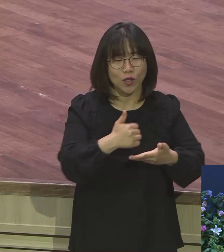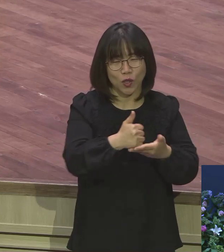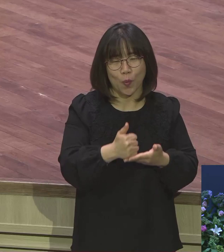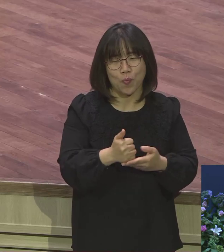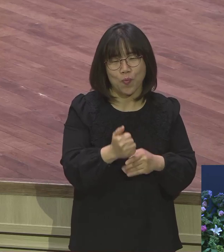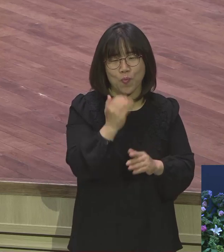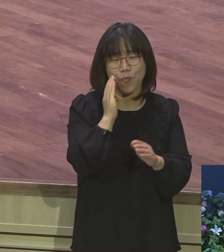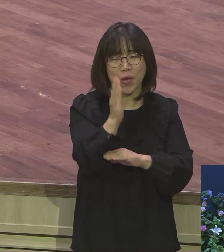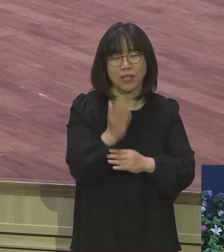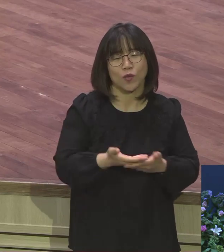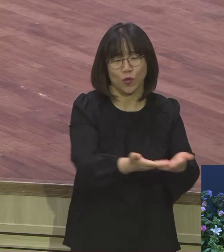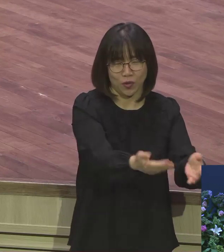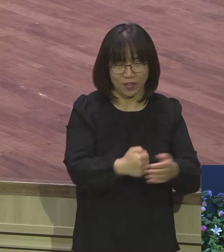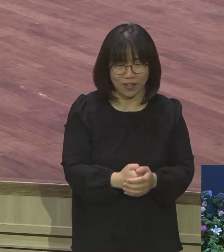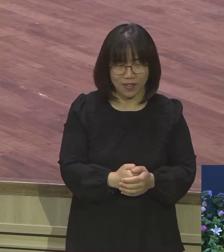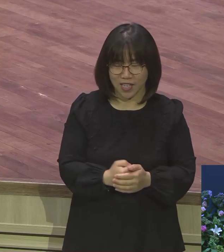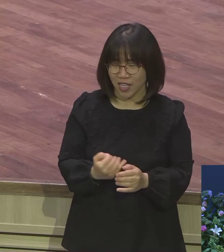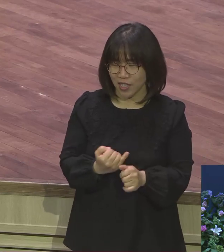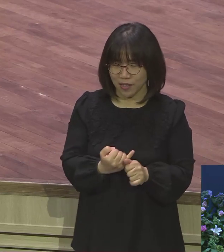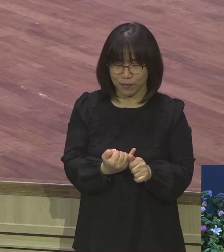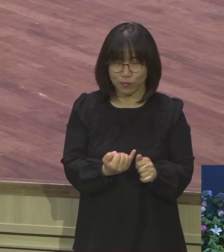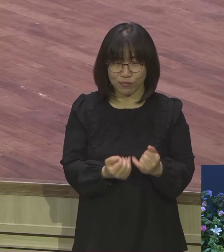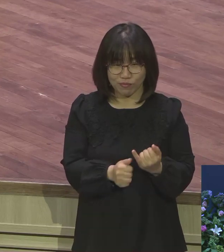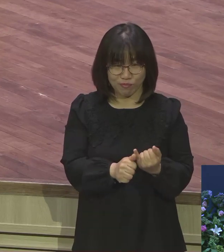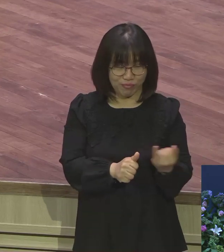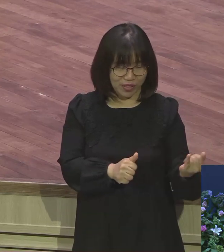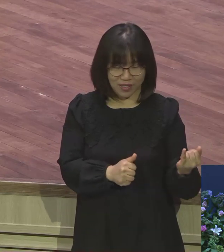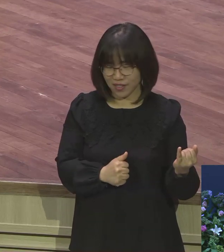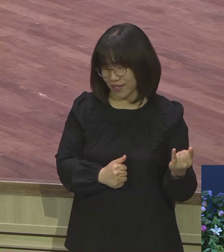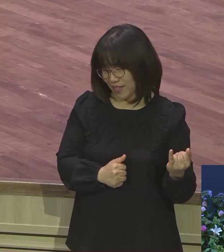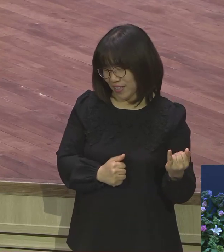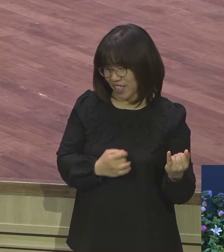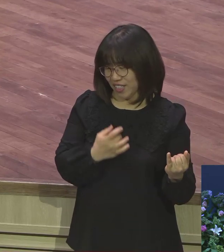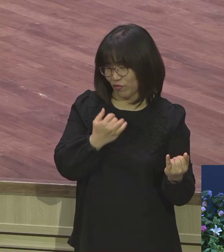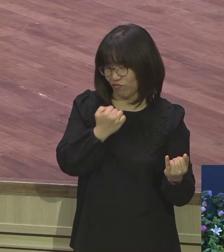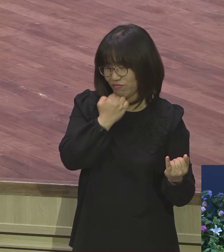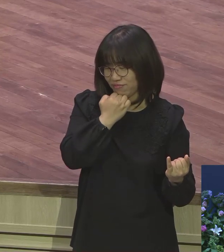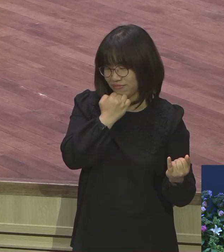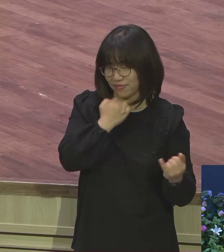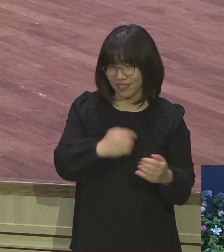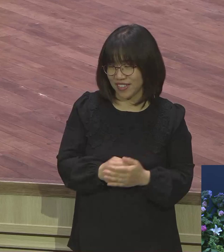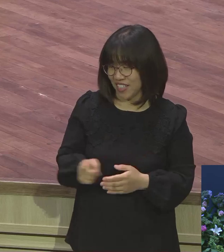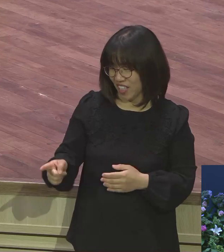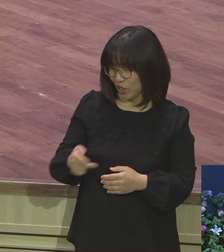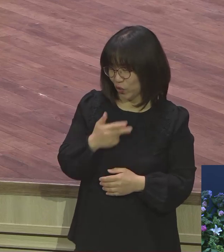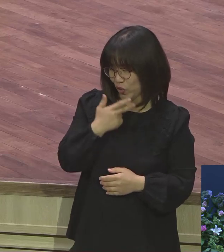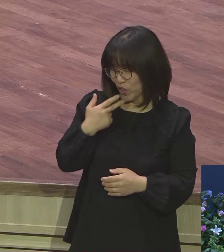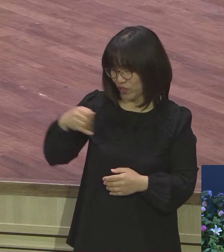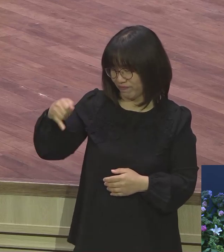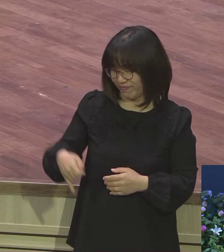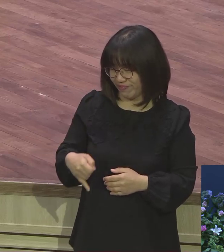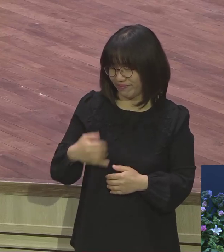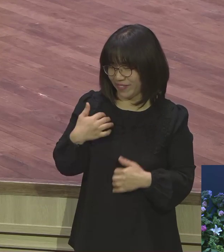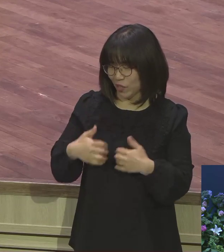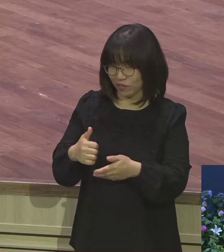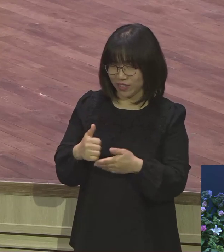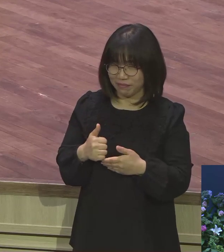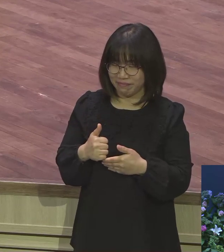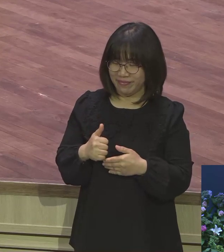우리 집사람이 씩 웃더라고 웃긴다 하면서 영어도 못하면서 영어를 어떻게 그리 영접시 할 수 있어요. 여러분